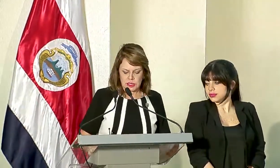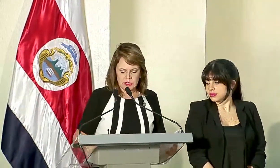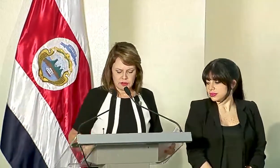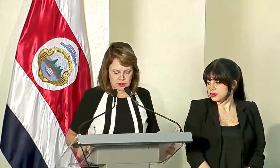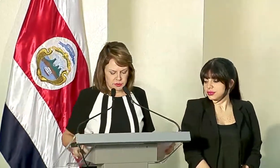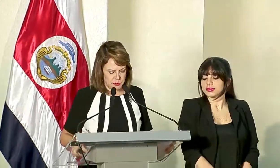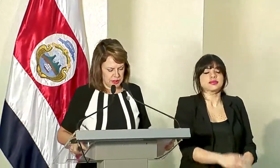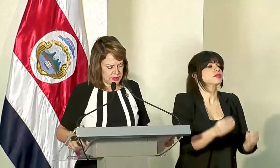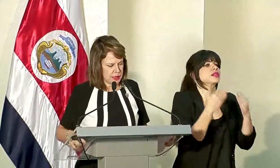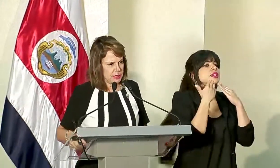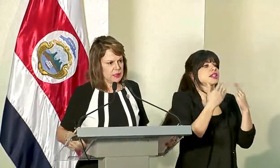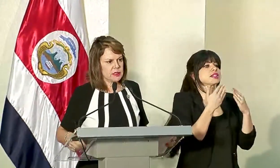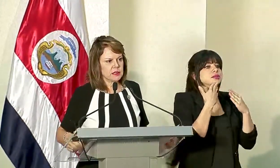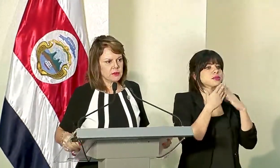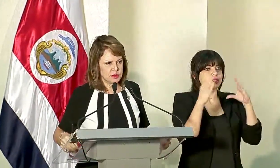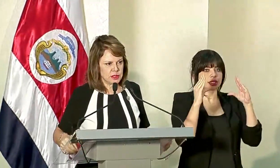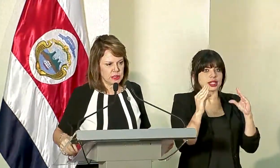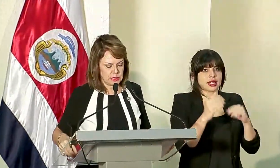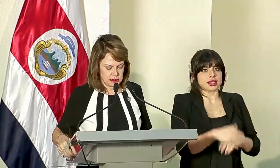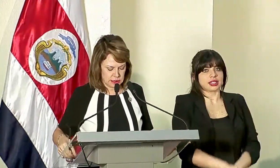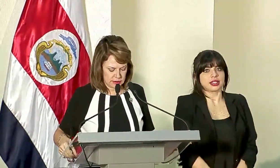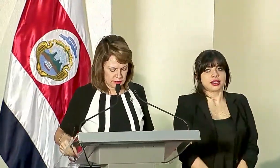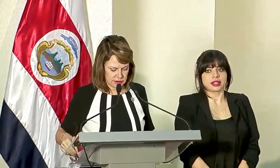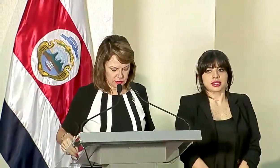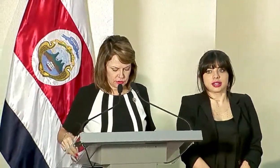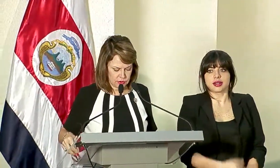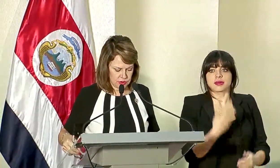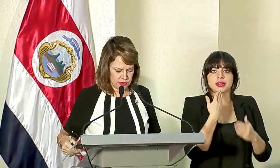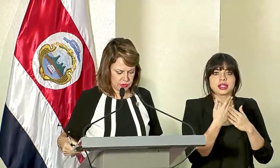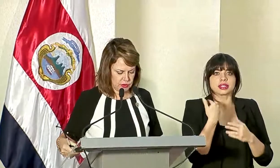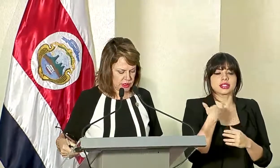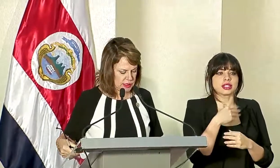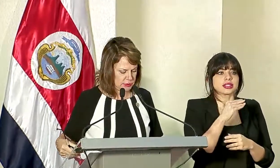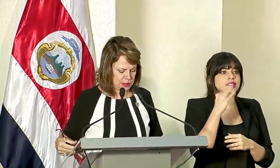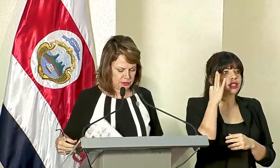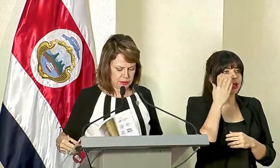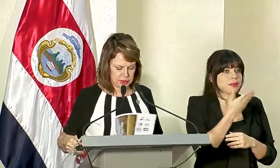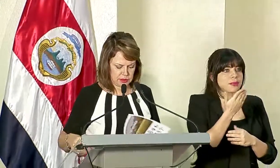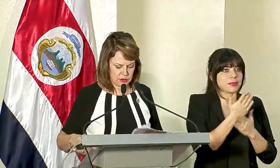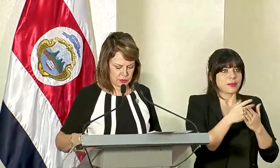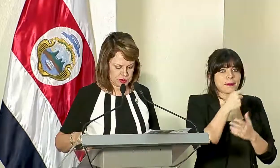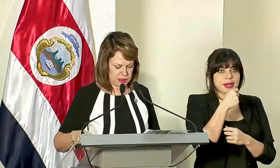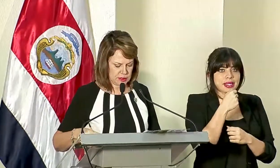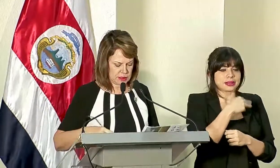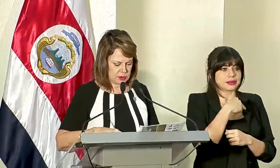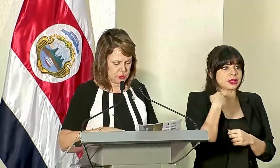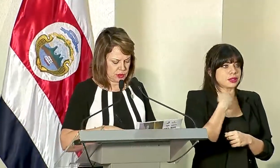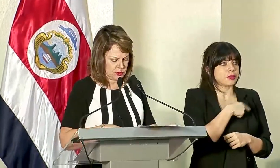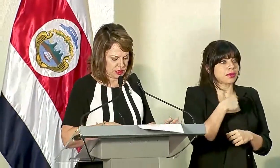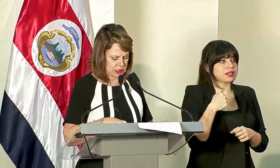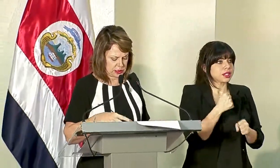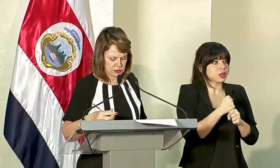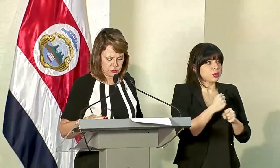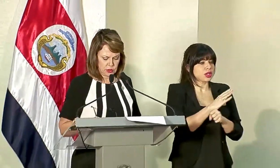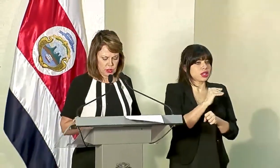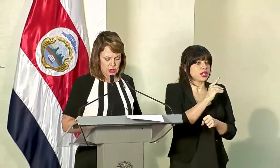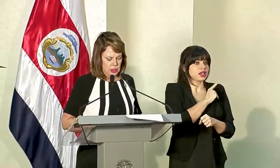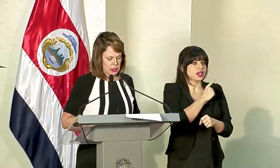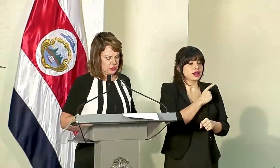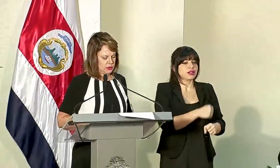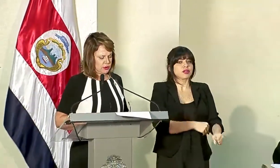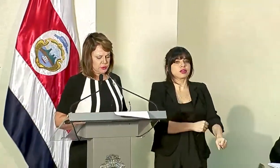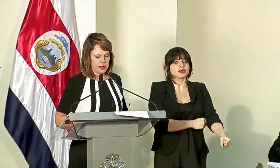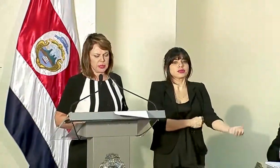Muchas gracias. Muy buenas tardes. Muchas gracias a los señores y señoras de la prensa, ministros, presidentes, ejecutivos, directivos